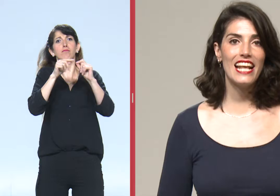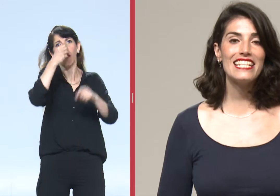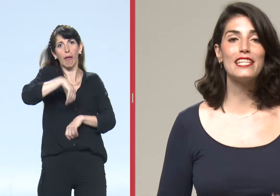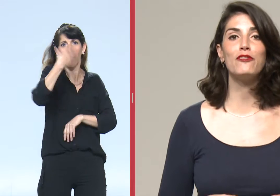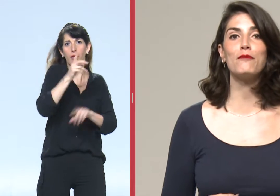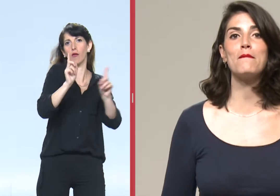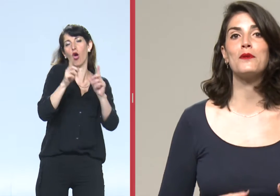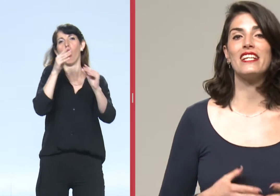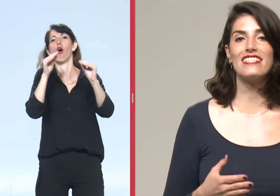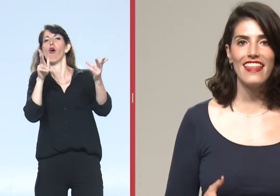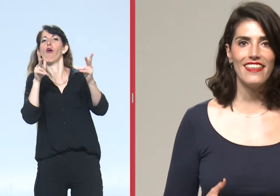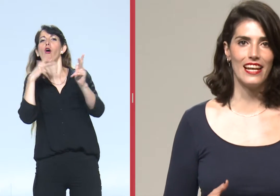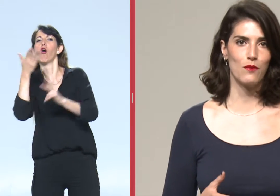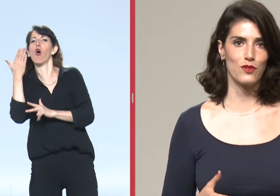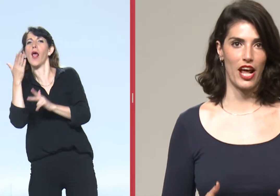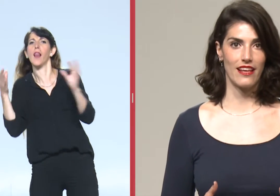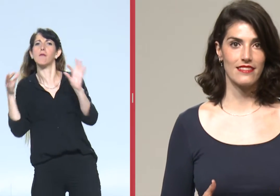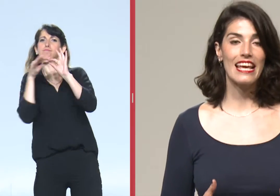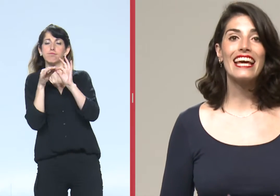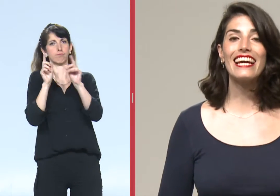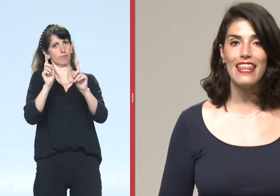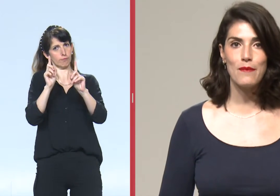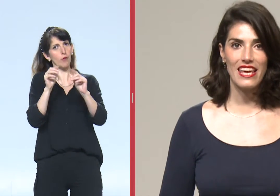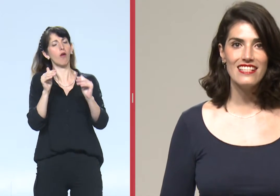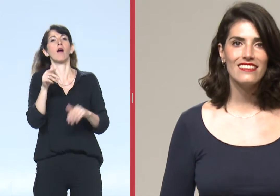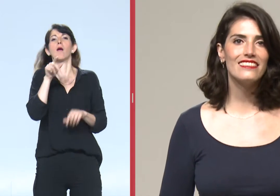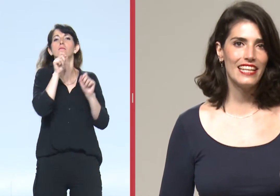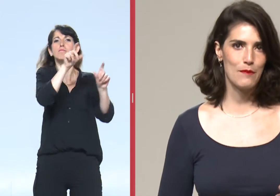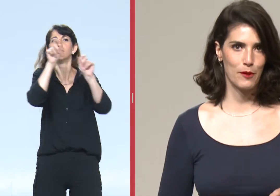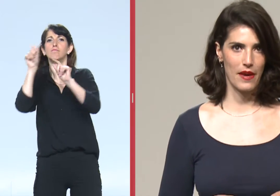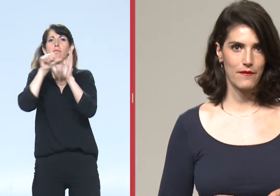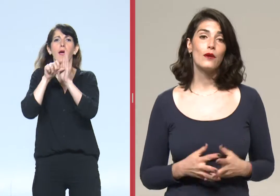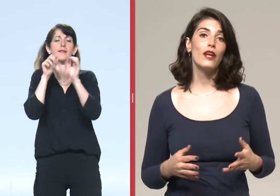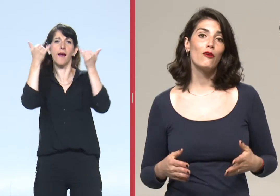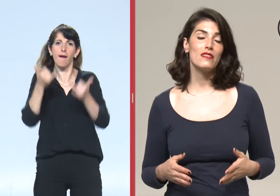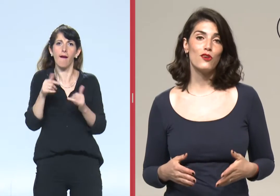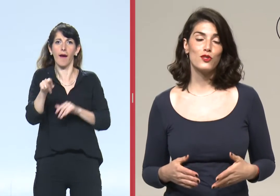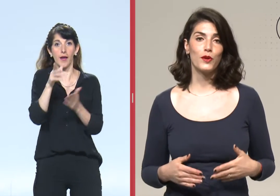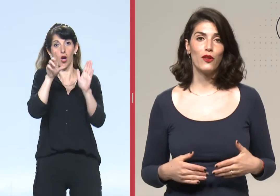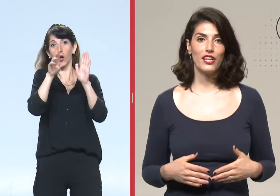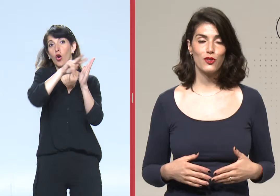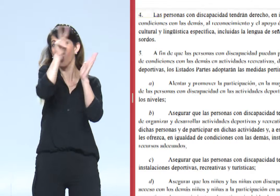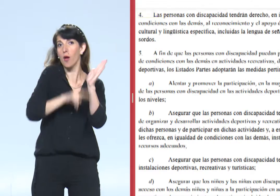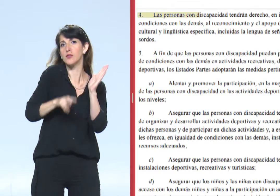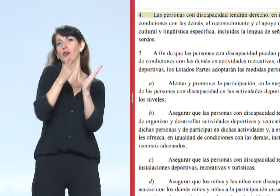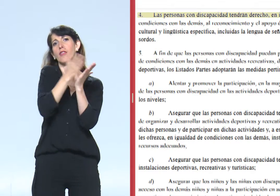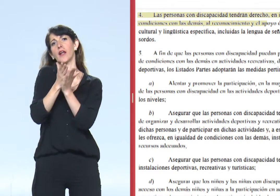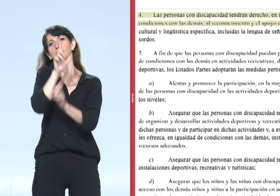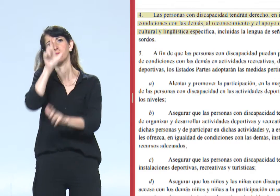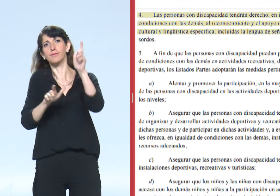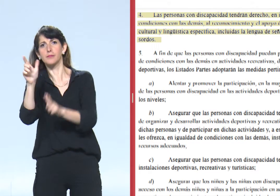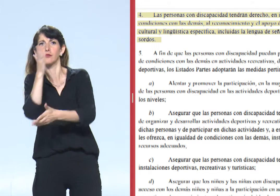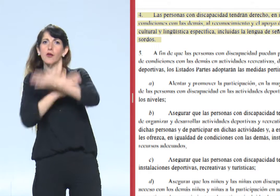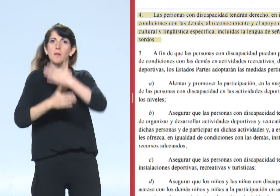artificiales ni formas manualizadas de las lenguas orales. Cada país tiene la propia. Según la Convención sobre los Derechos de las Personas con